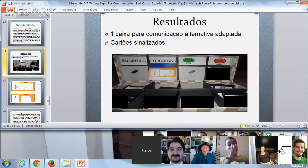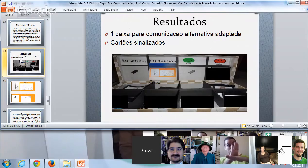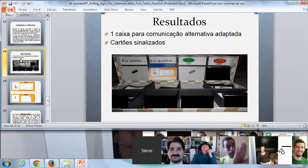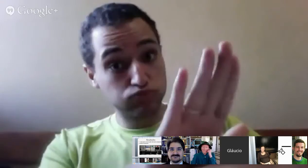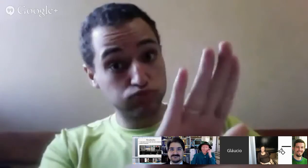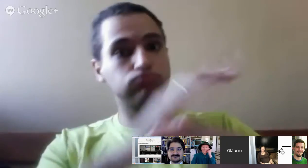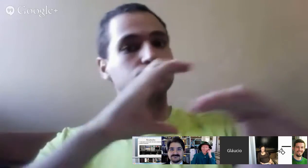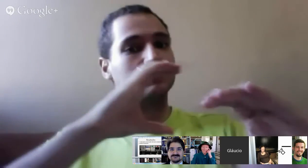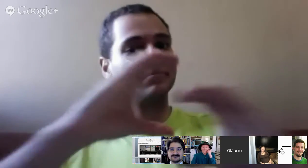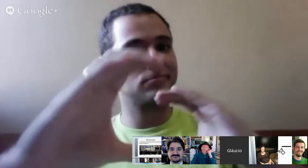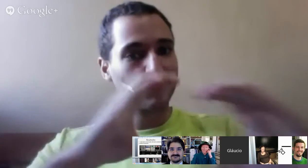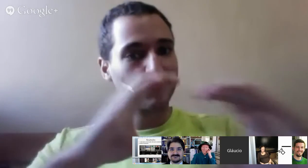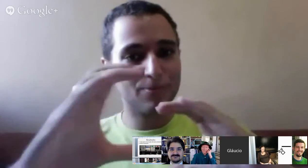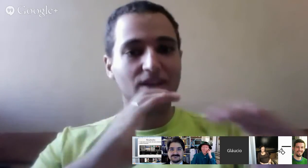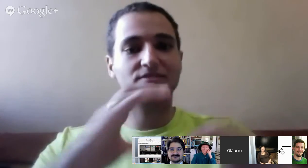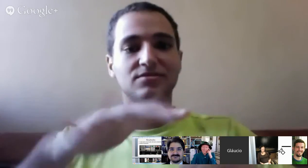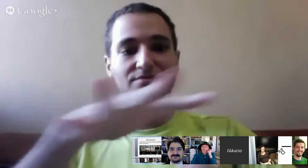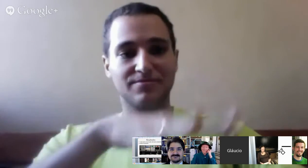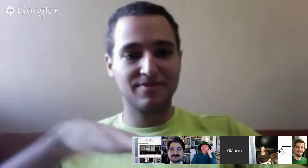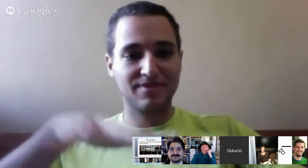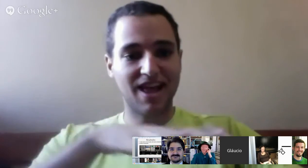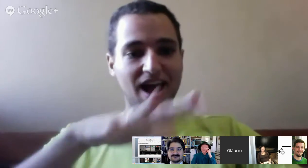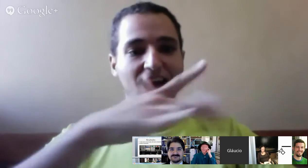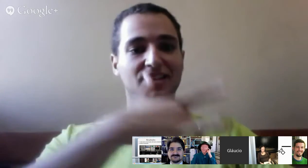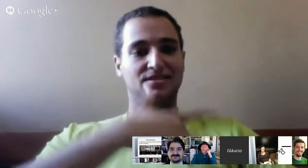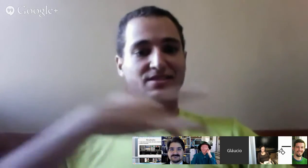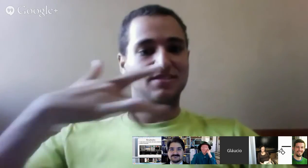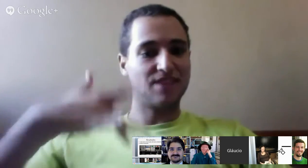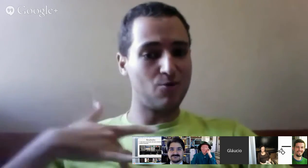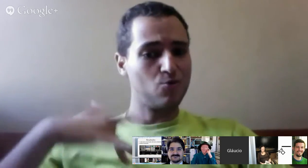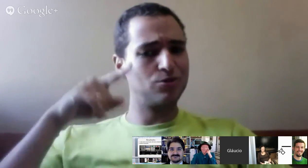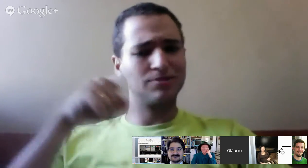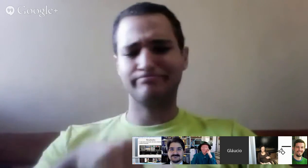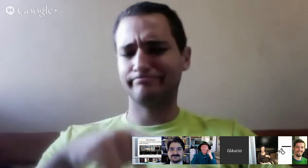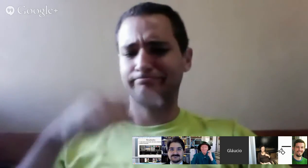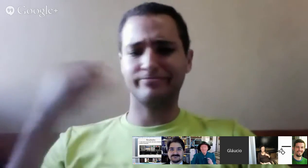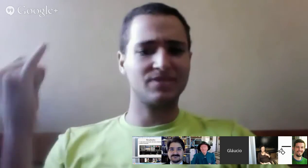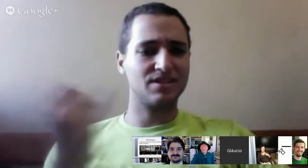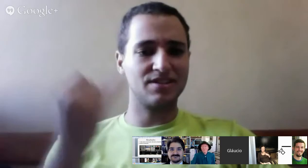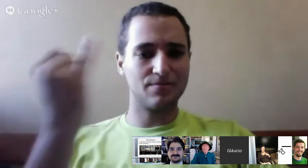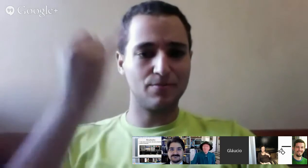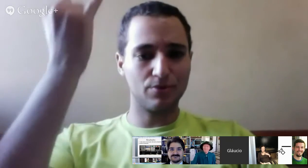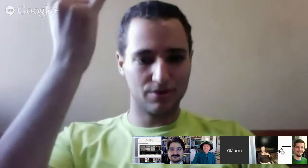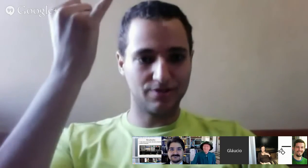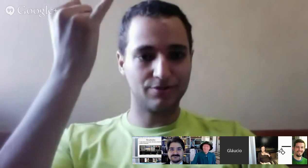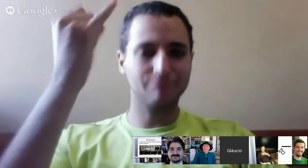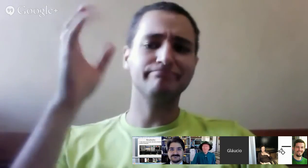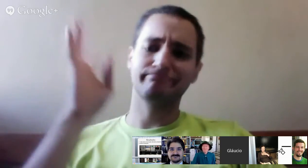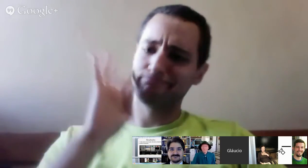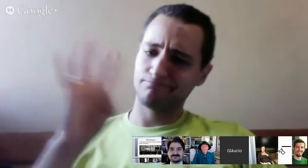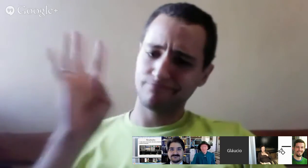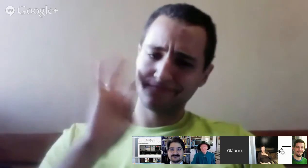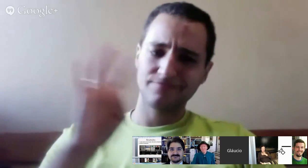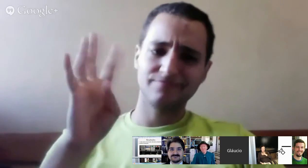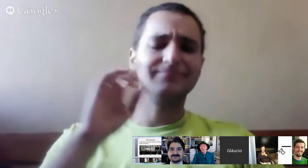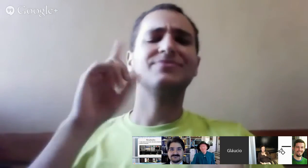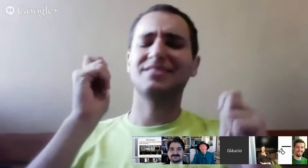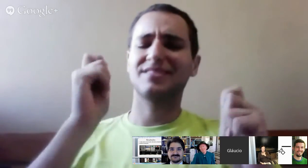Por conta disso, é importante a inclusão do sign writing na criação desse material, os sinais referentes ao contexto